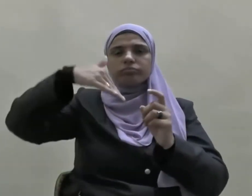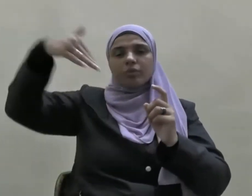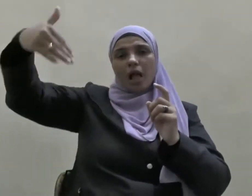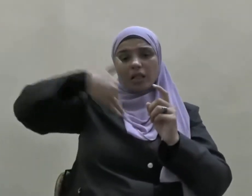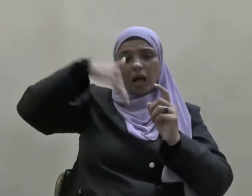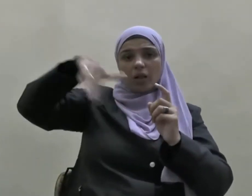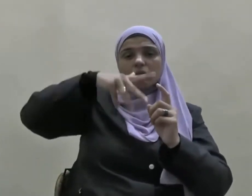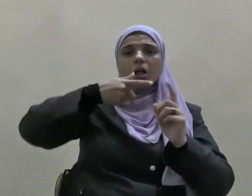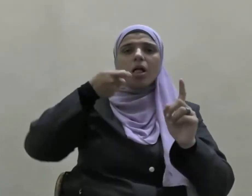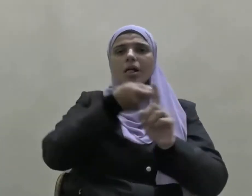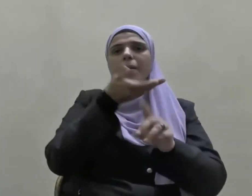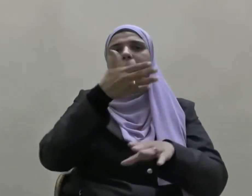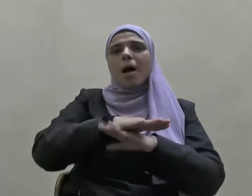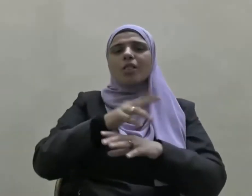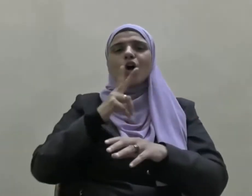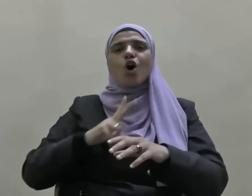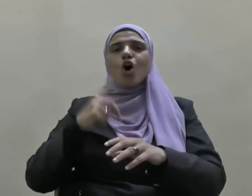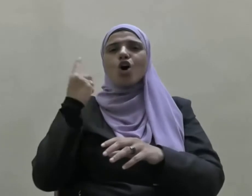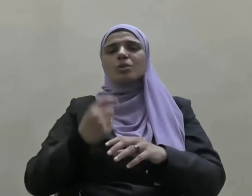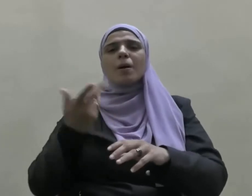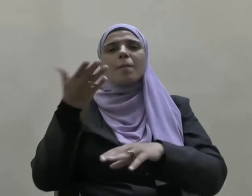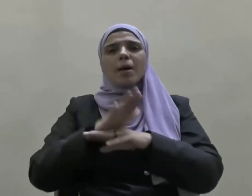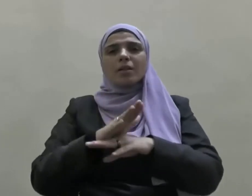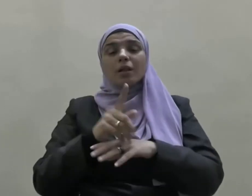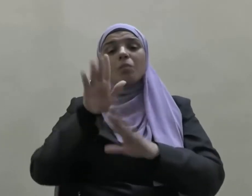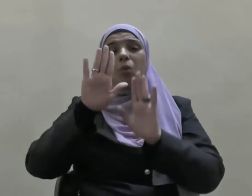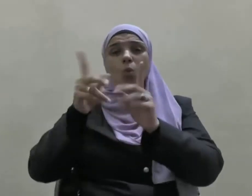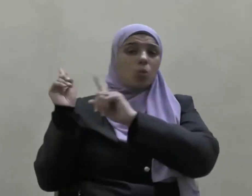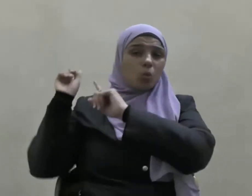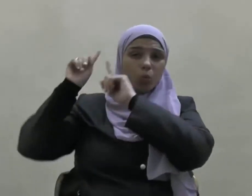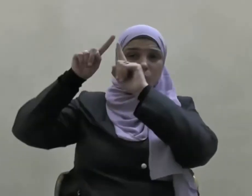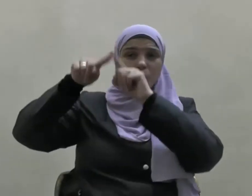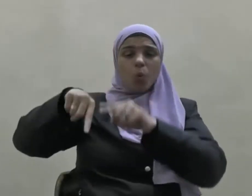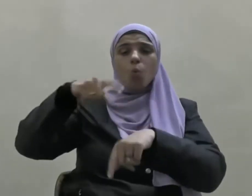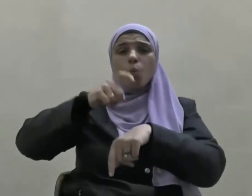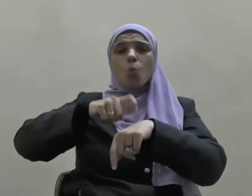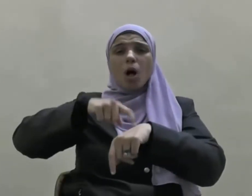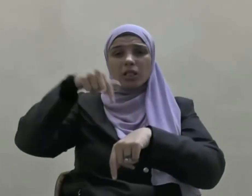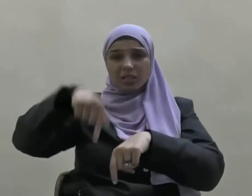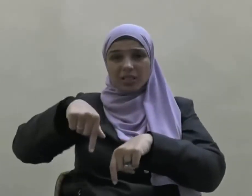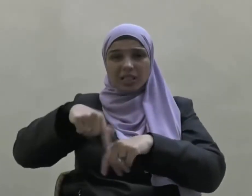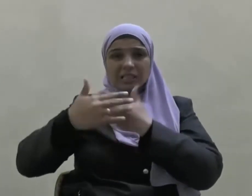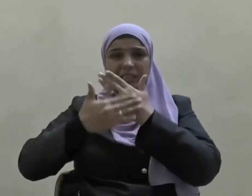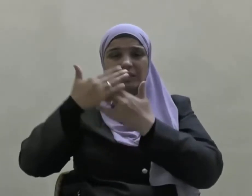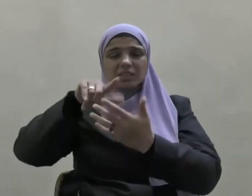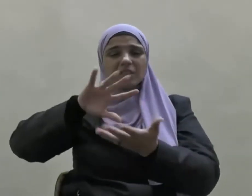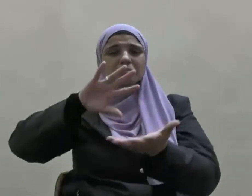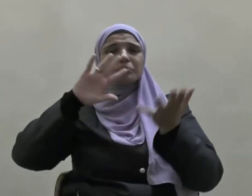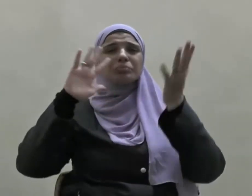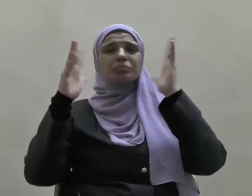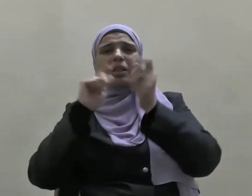فقتلوه وفي عصرنا الحاضر تغيرت معطيات كثيرة